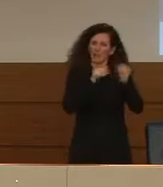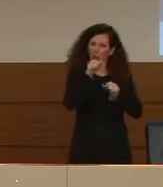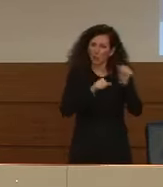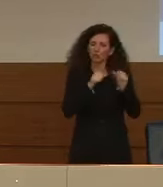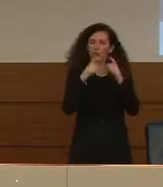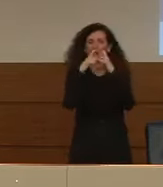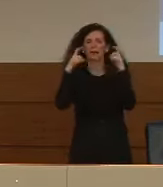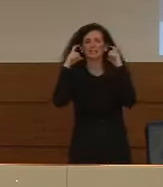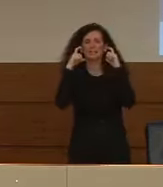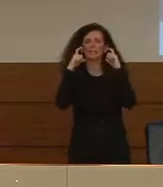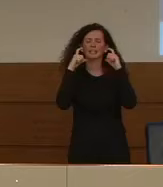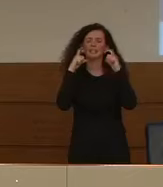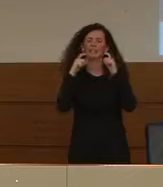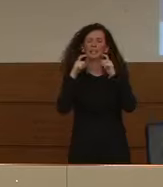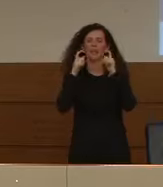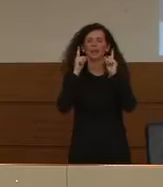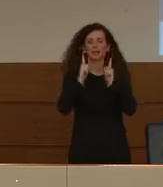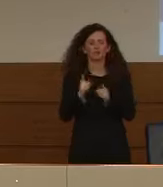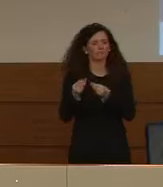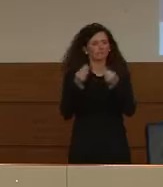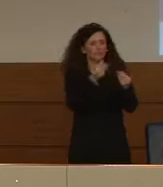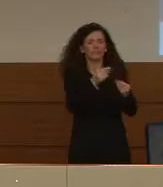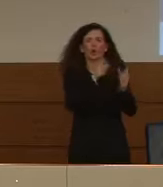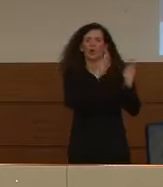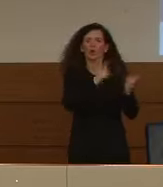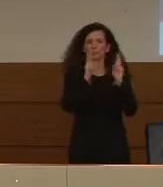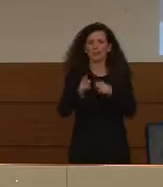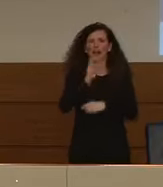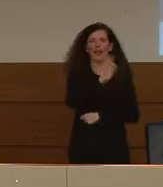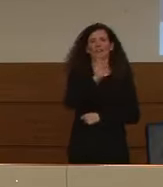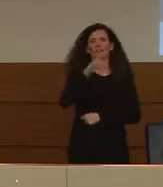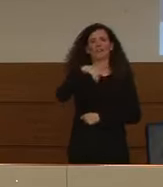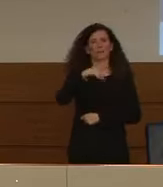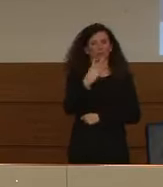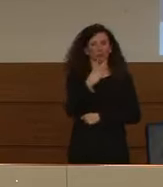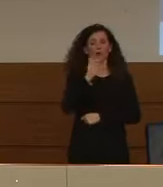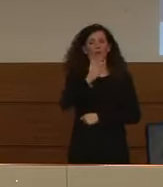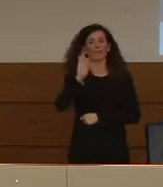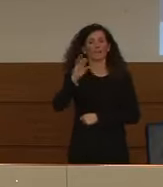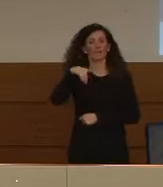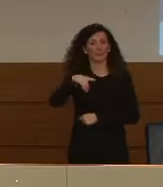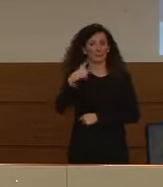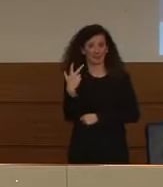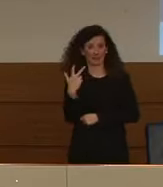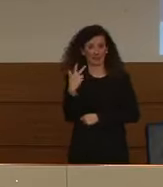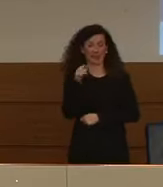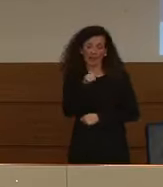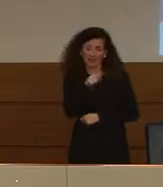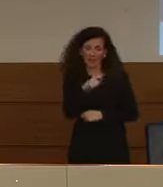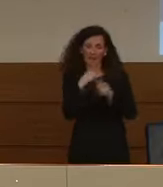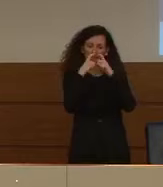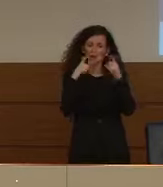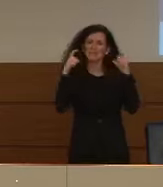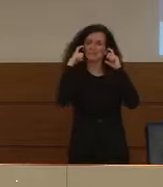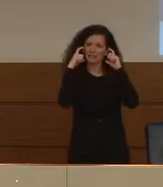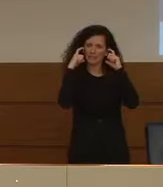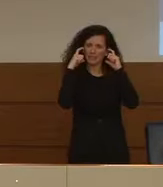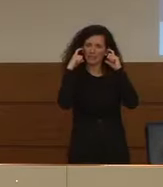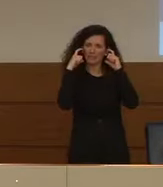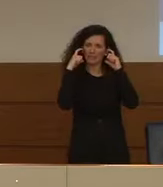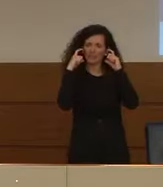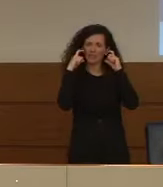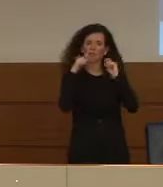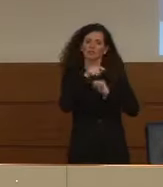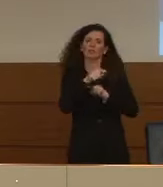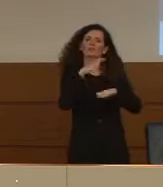che sono le famose e famigerate FFP2 e FFP3 sono delle mascherine che vengono utilizzate